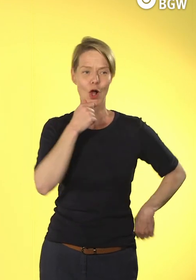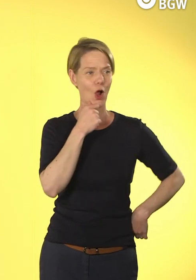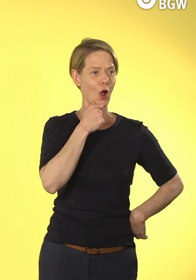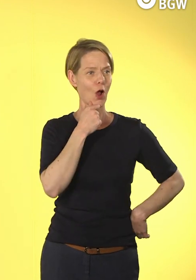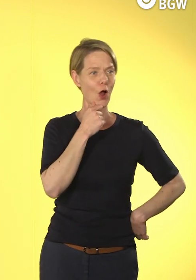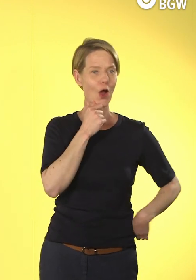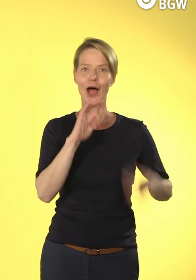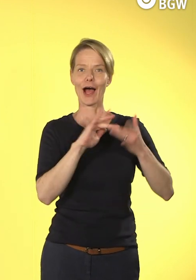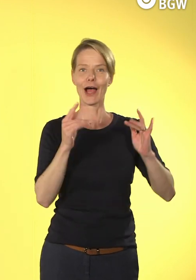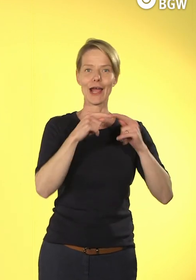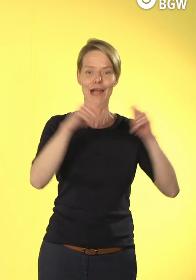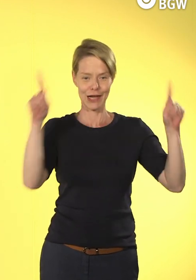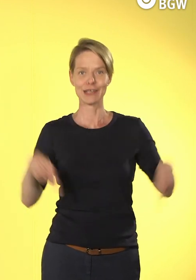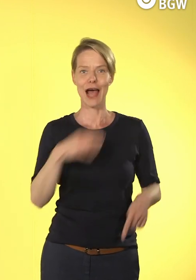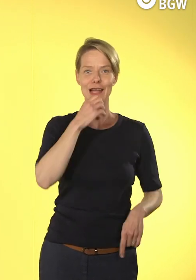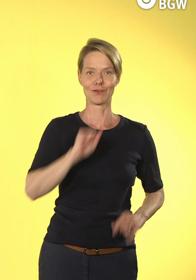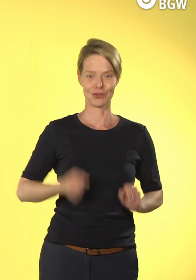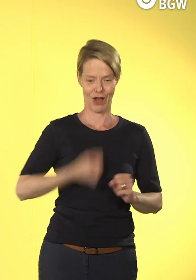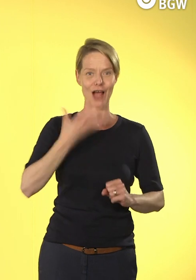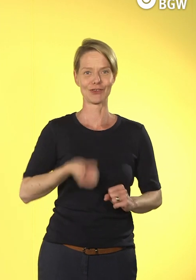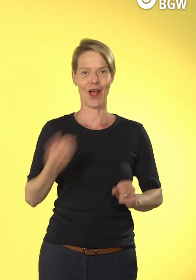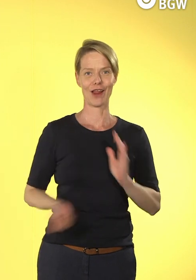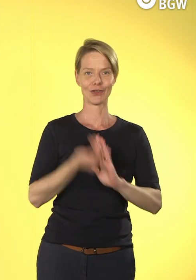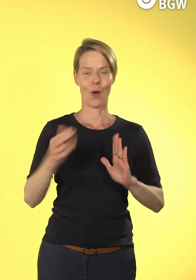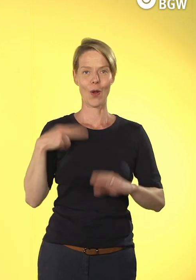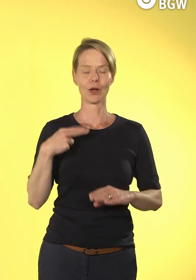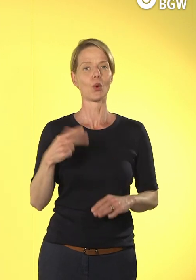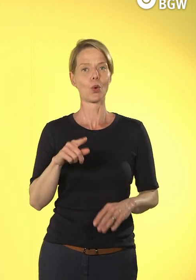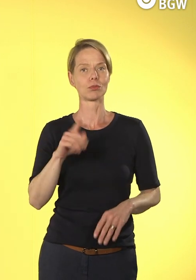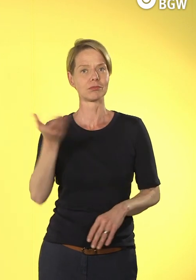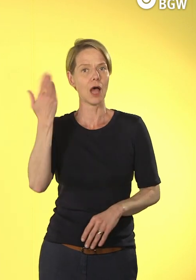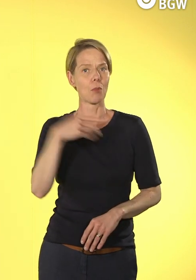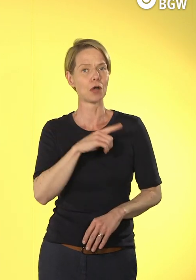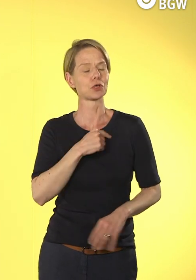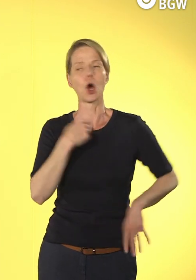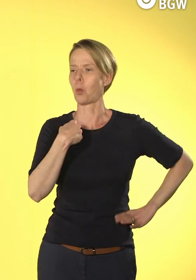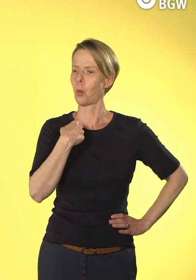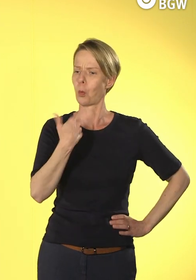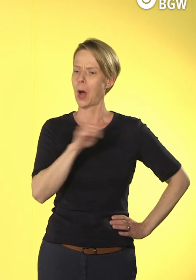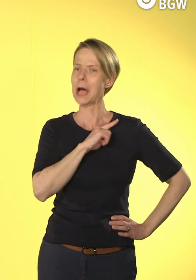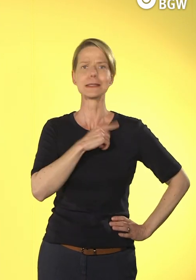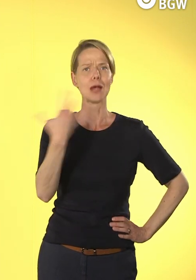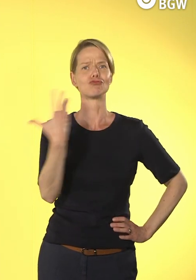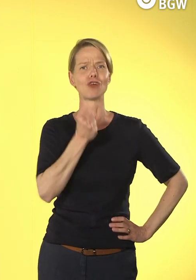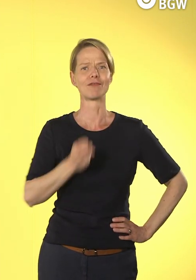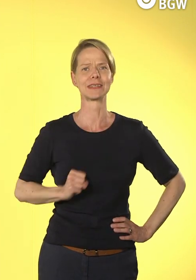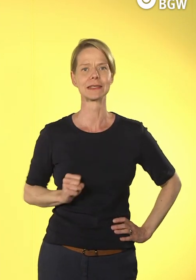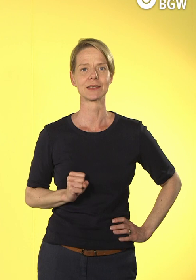Also dachte auch, das kann ich selber. Habe also beim Mindset das Thema Mut, glaube ich, ganz gut ausgeprägt.